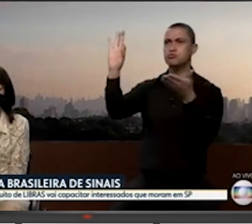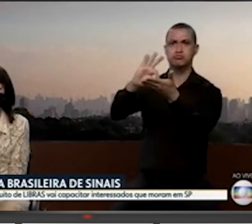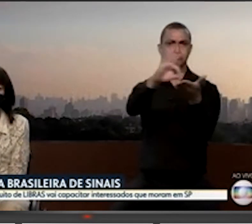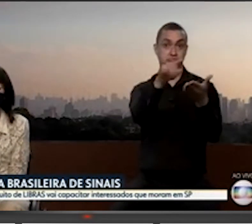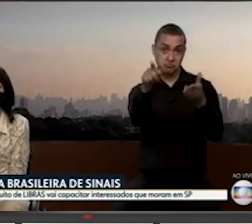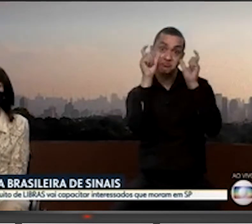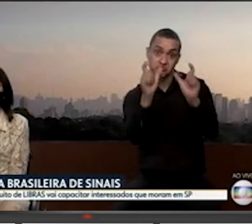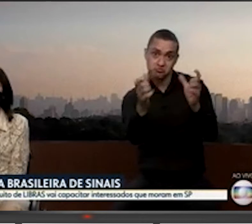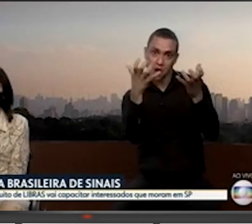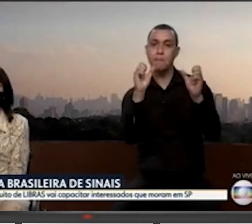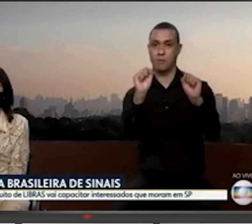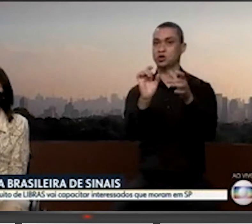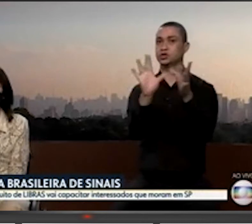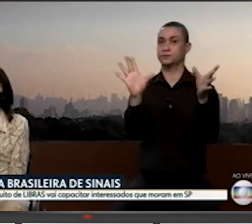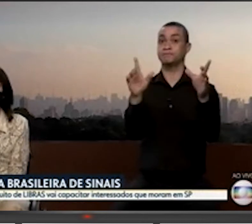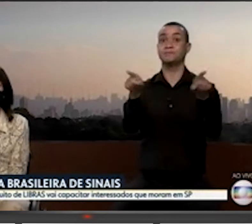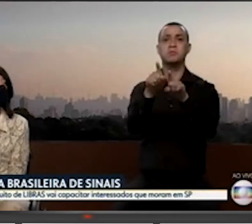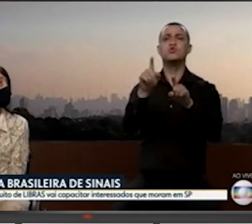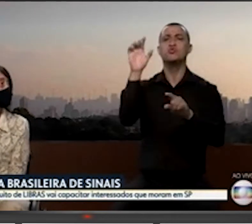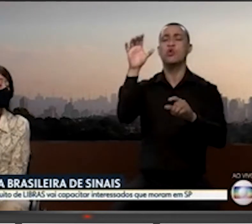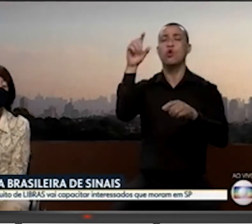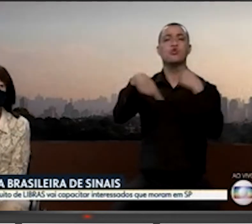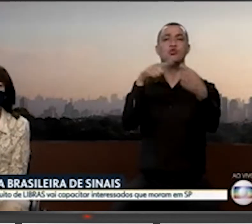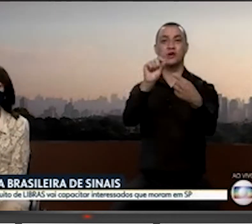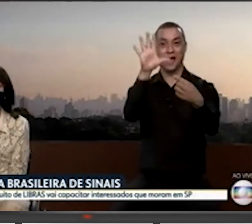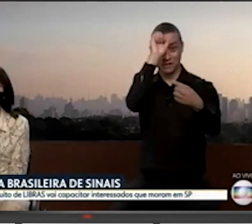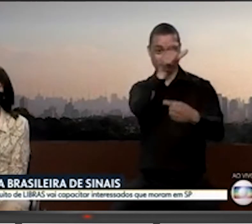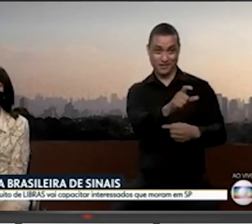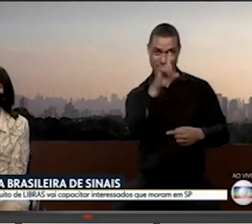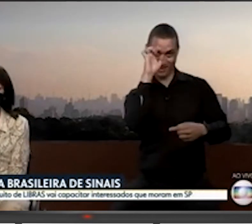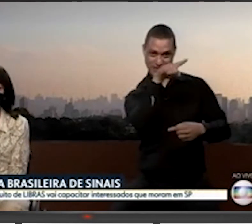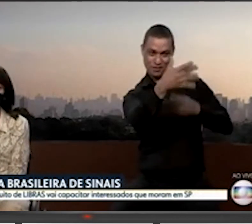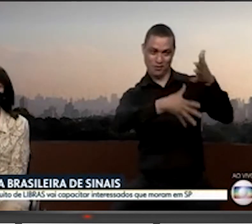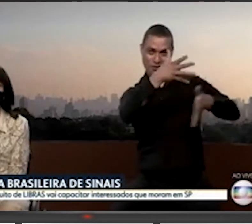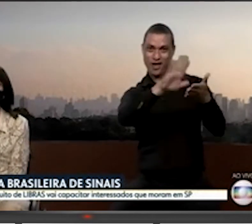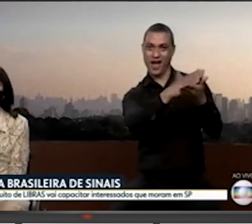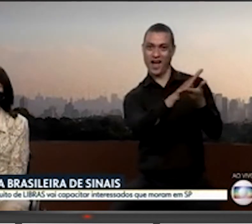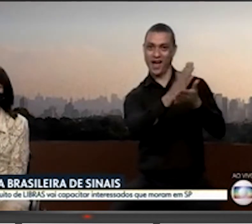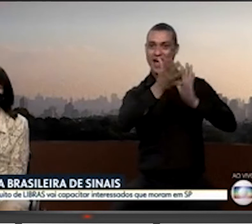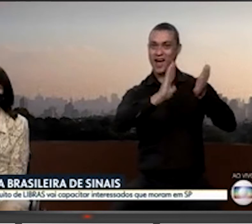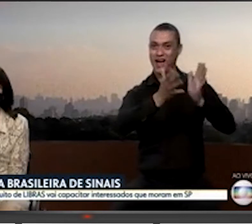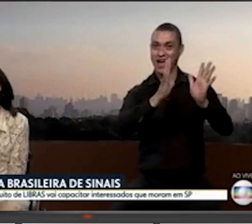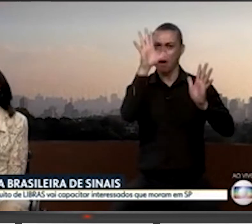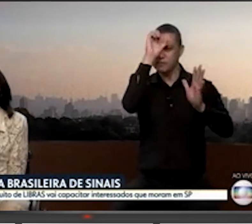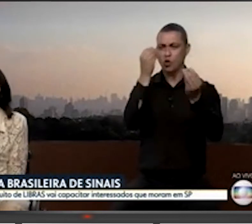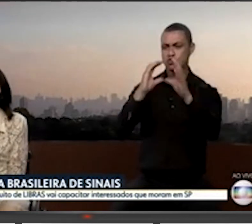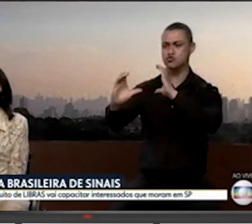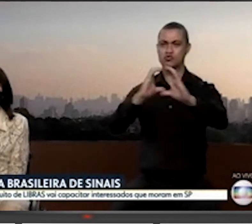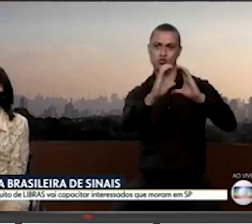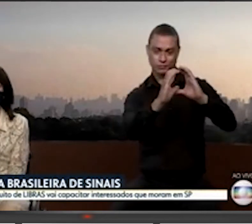interesse é exatamente para aprender o que o Edilson está fazendo, intérprete de Libras, conversar em Libras, claro que para chegar no